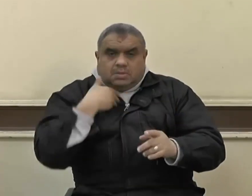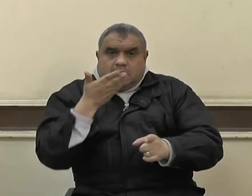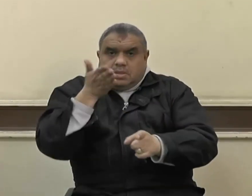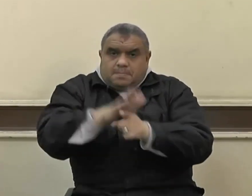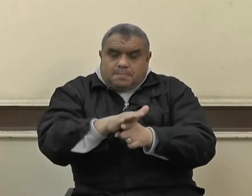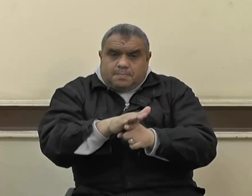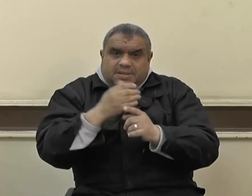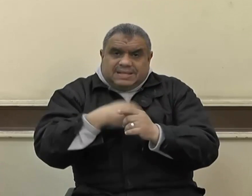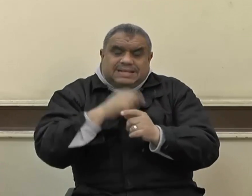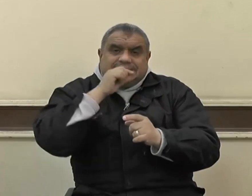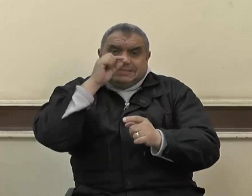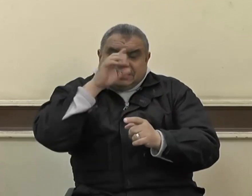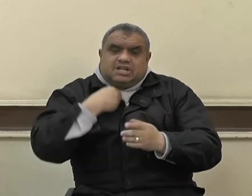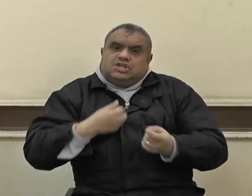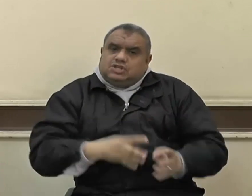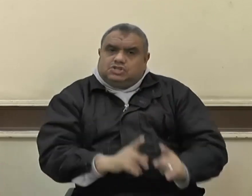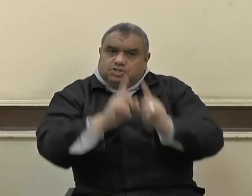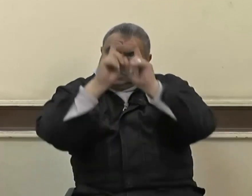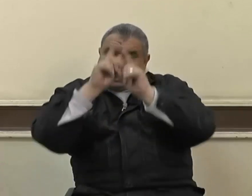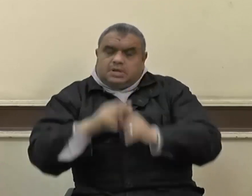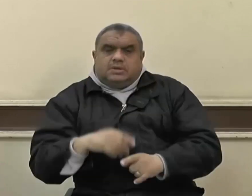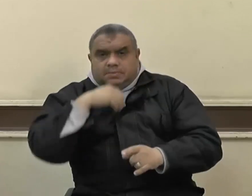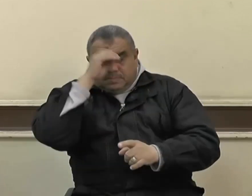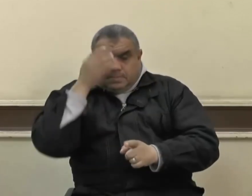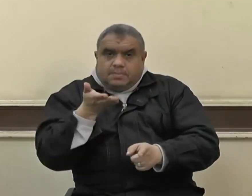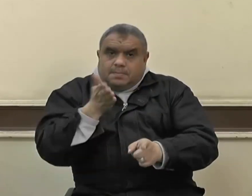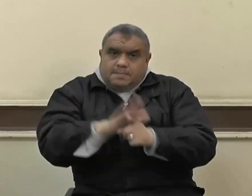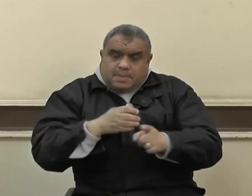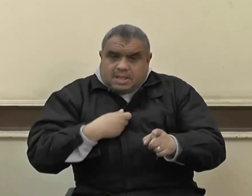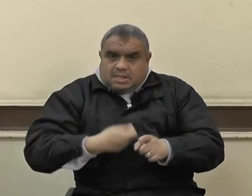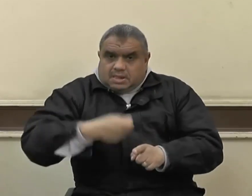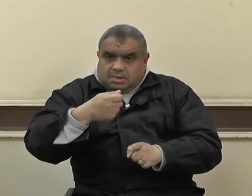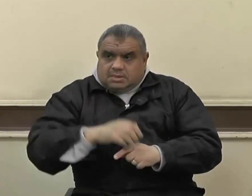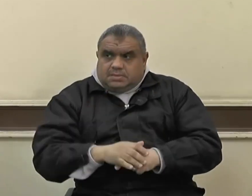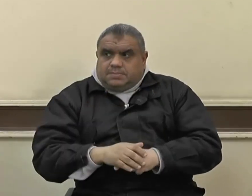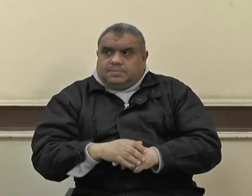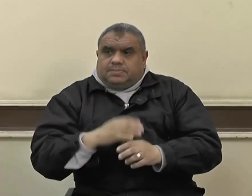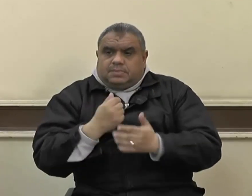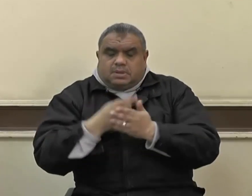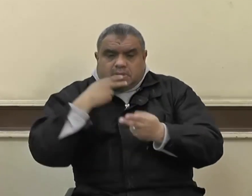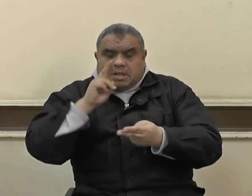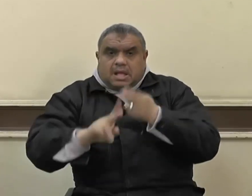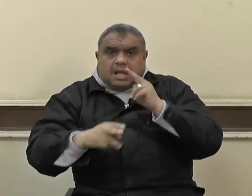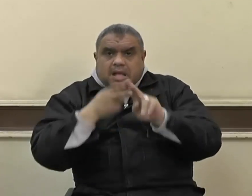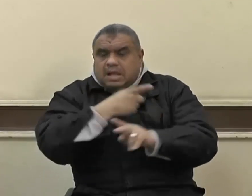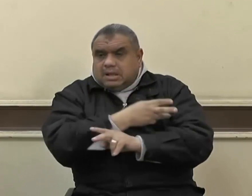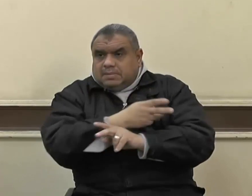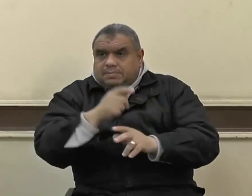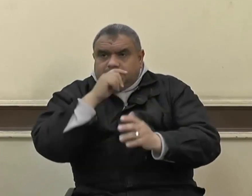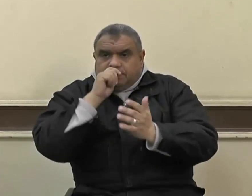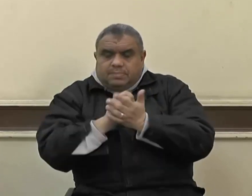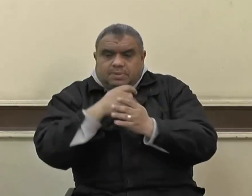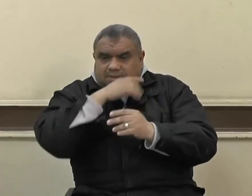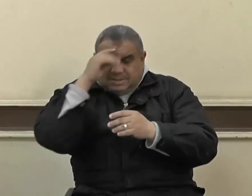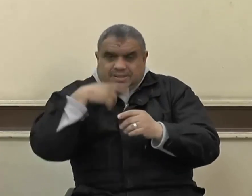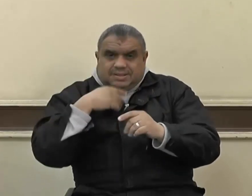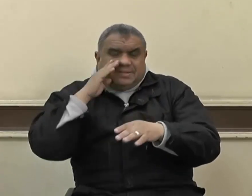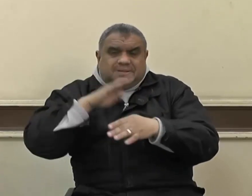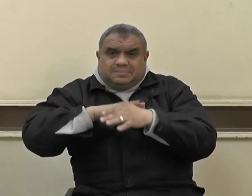وصاحب الهدم شهيد والمبطون شهيد والغريق شهيد ومن أكله السبع